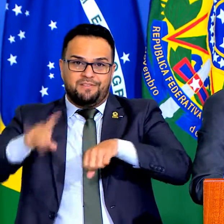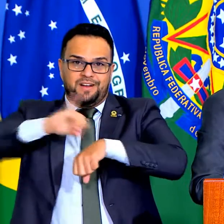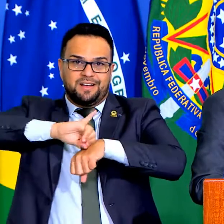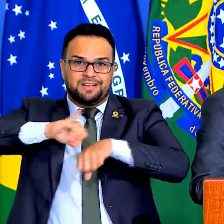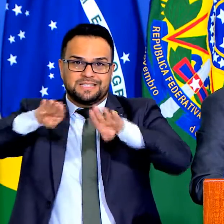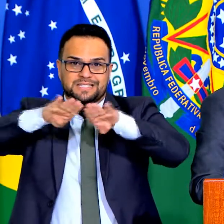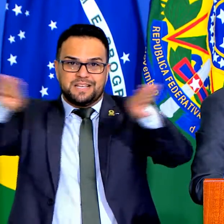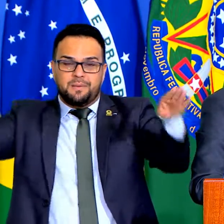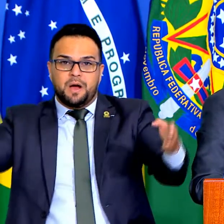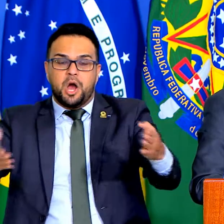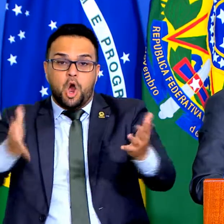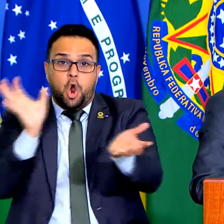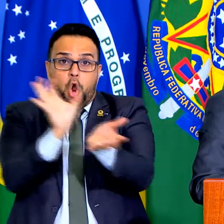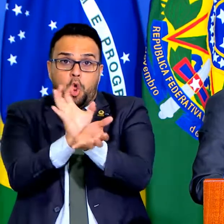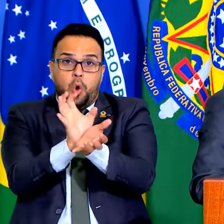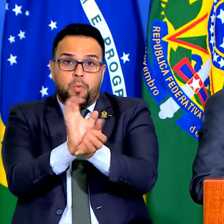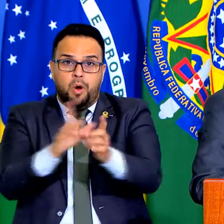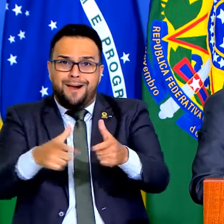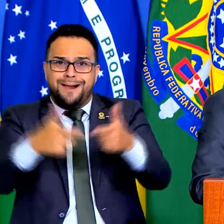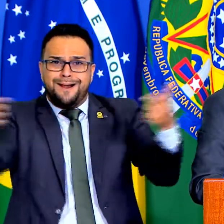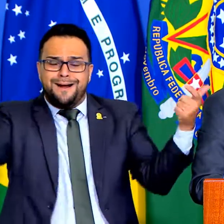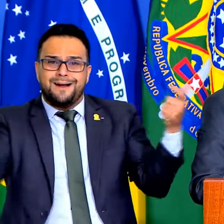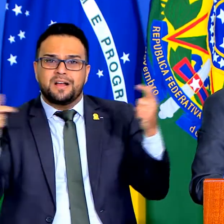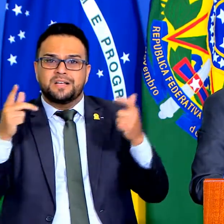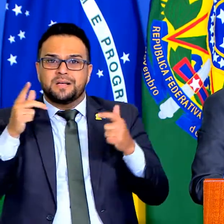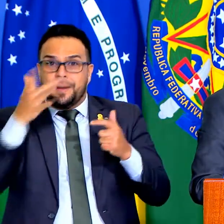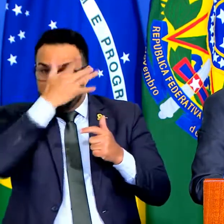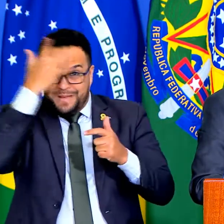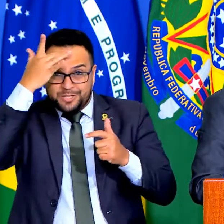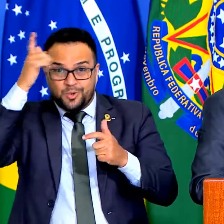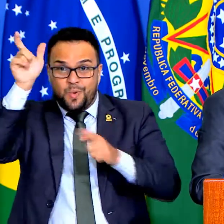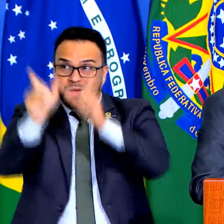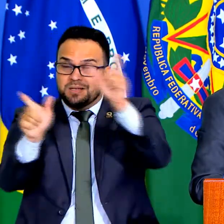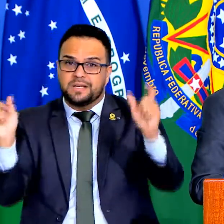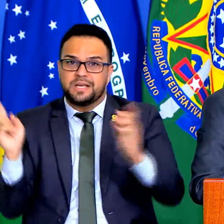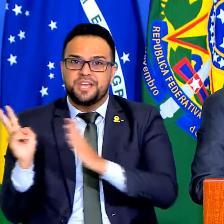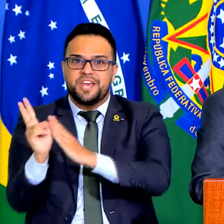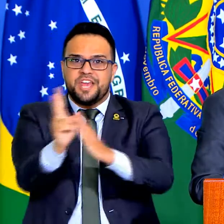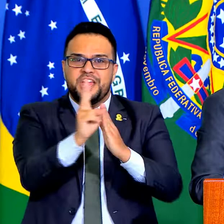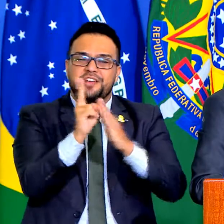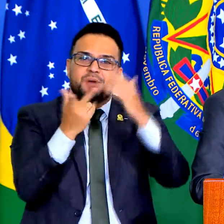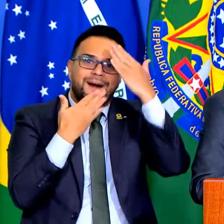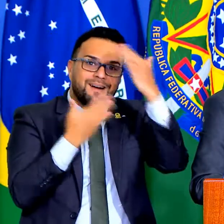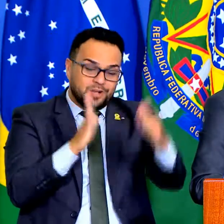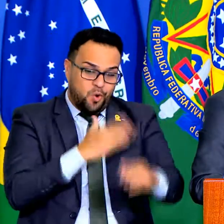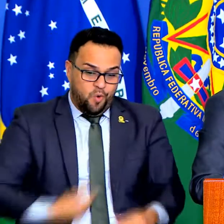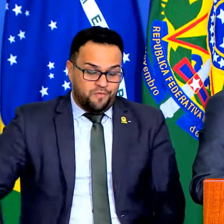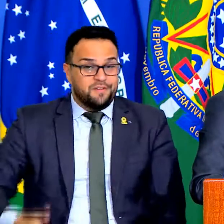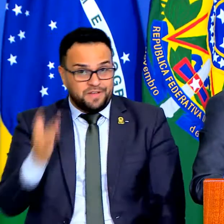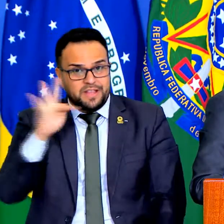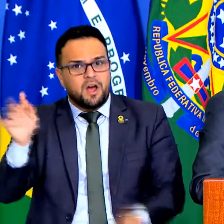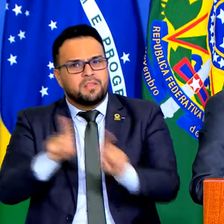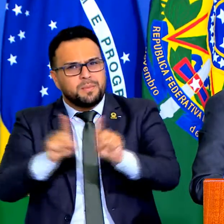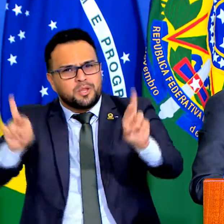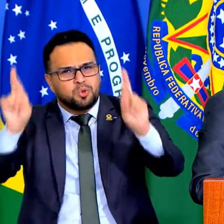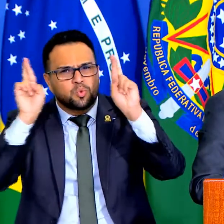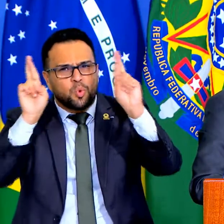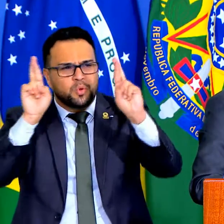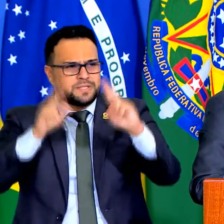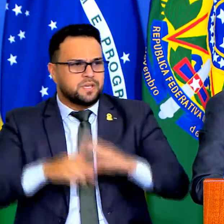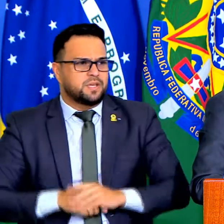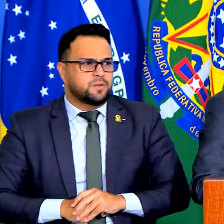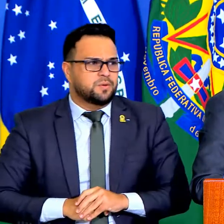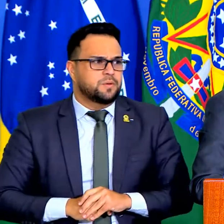um grupo grande de índios na manifestação, agradecendo o governo federal e torcendo Ricardo e